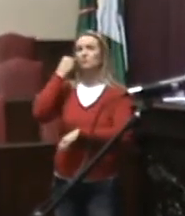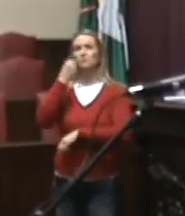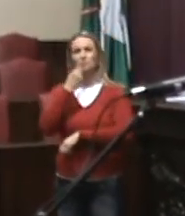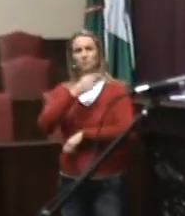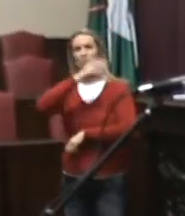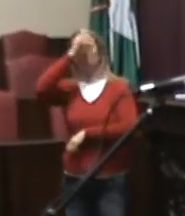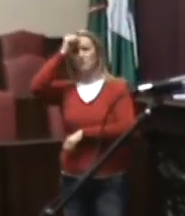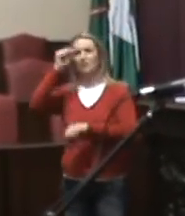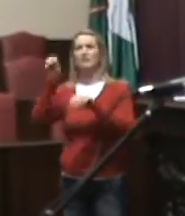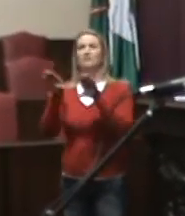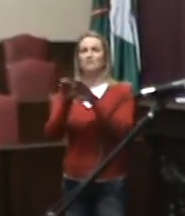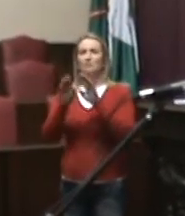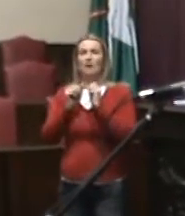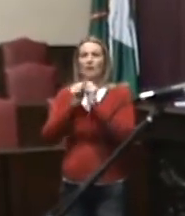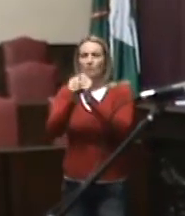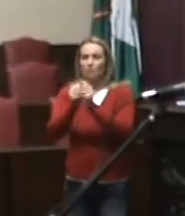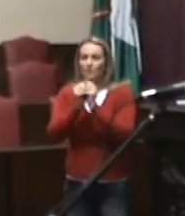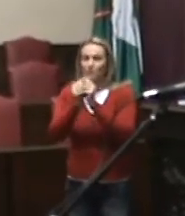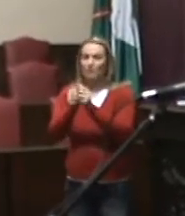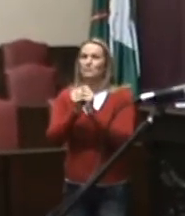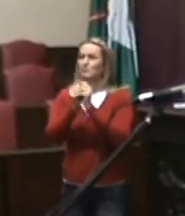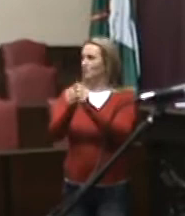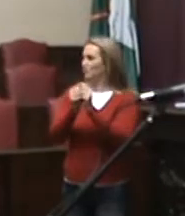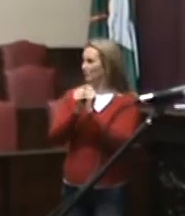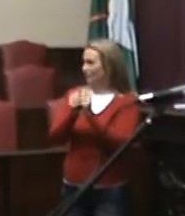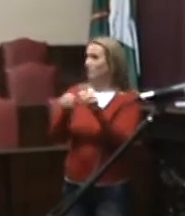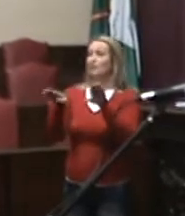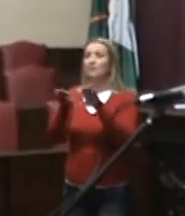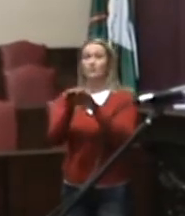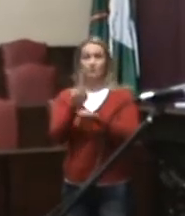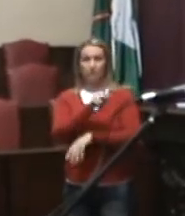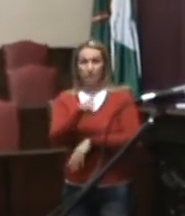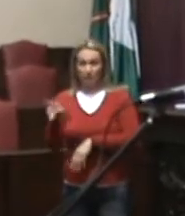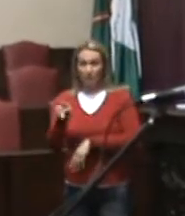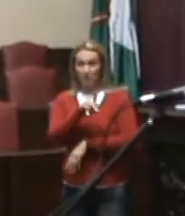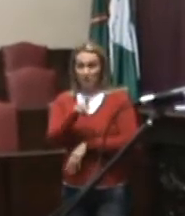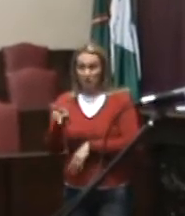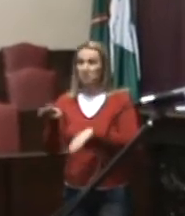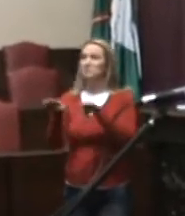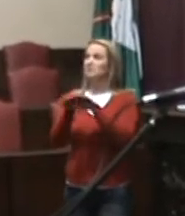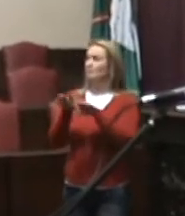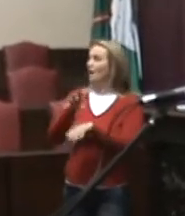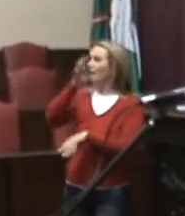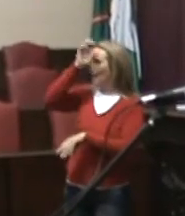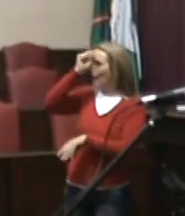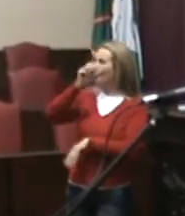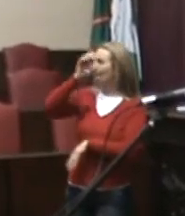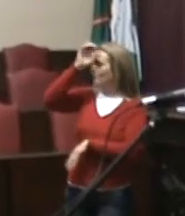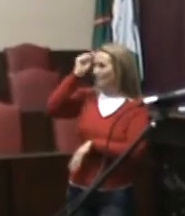convivência com os ouvintes, inclusive os docentes estão aprendendo muito nessa convivência.